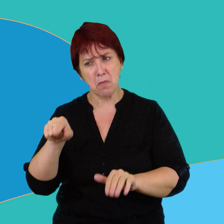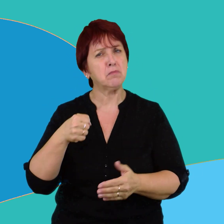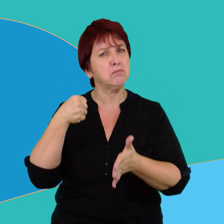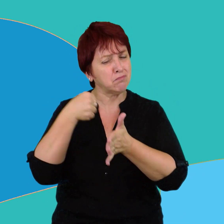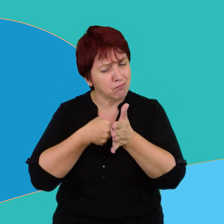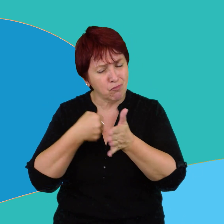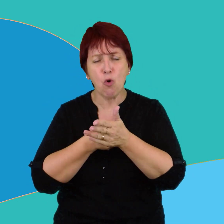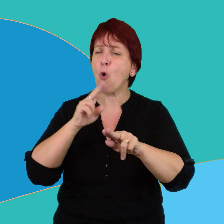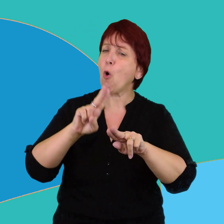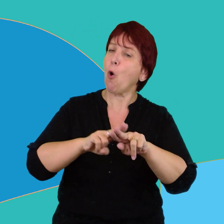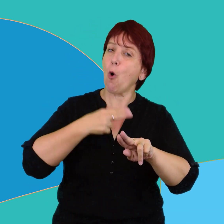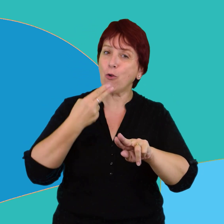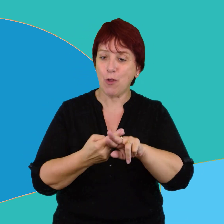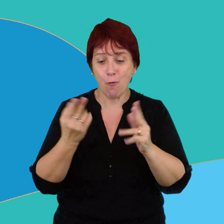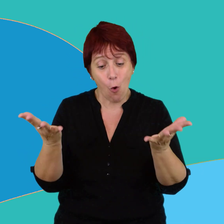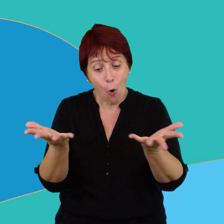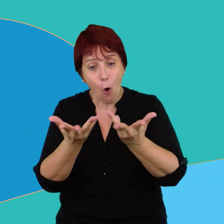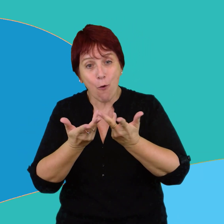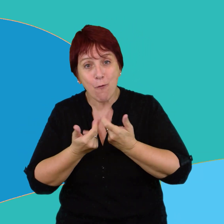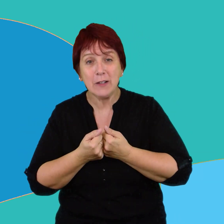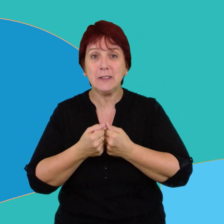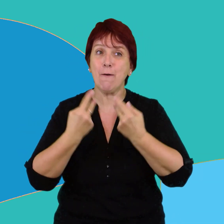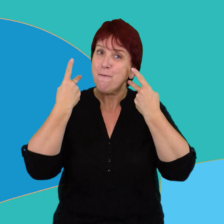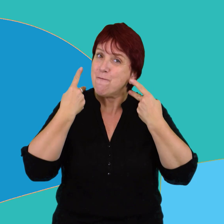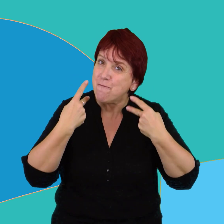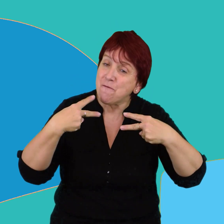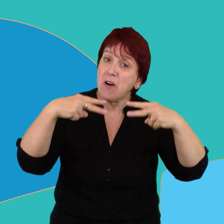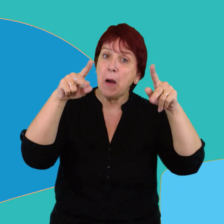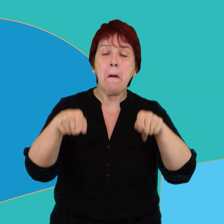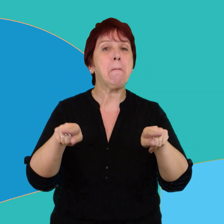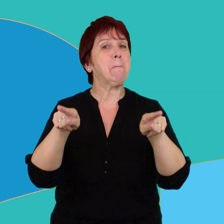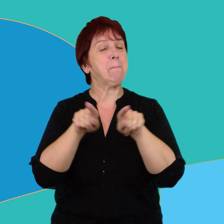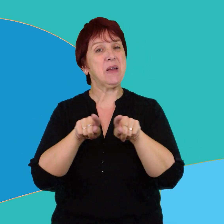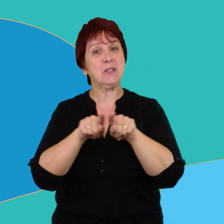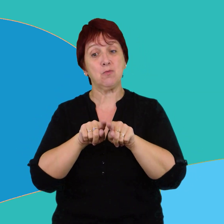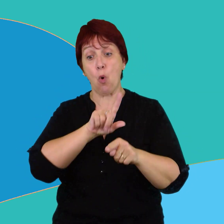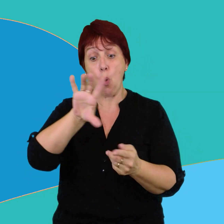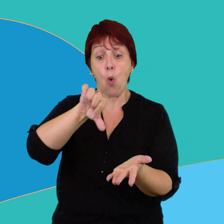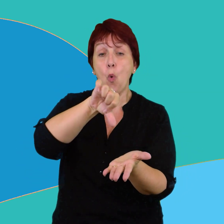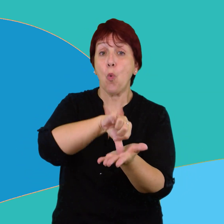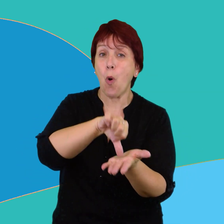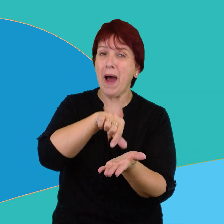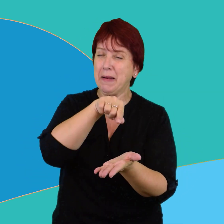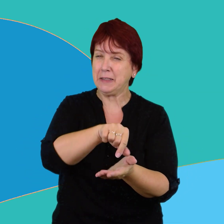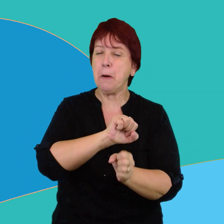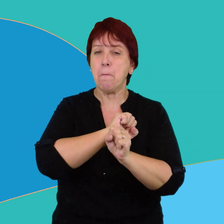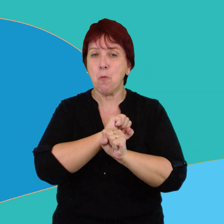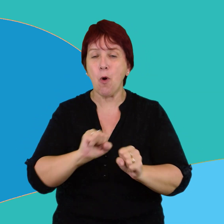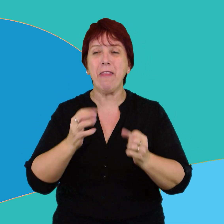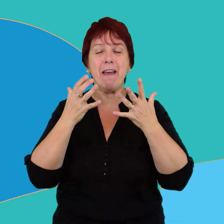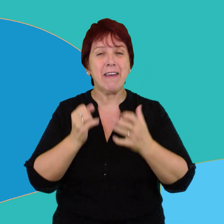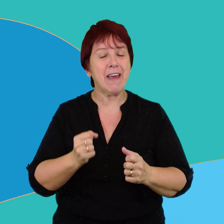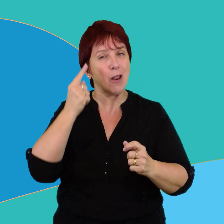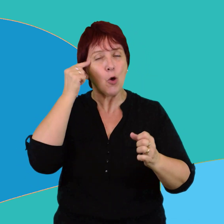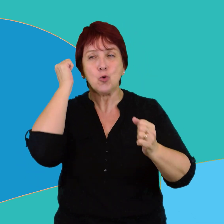explorador organizó otro viaje con el mismo destino para alcanzar su sueño blanco.